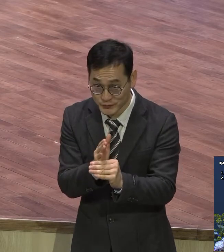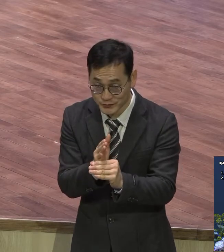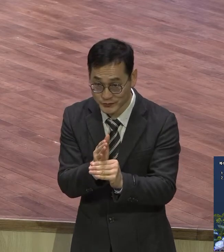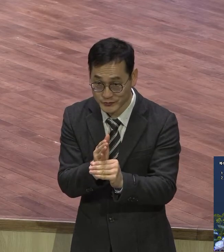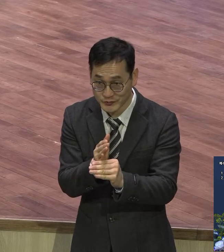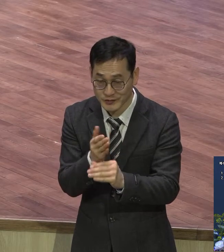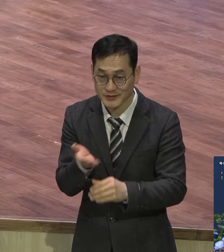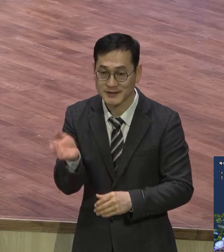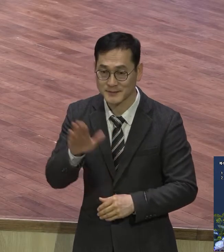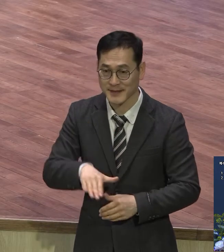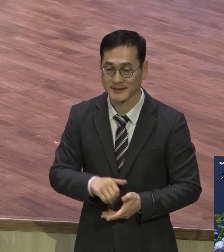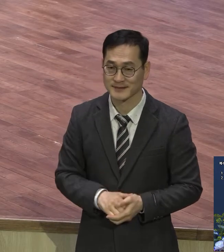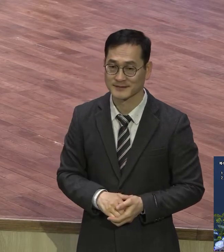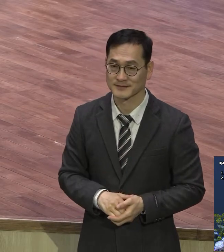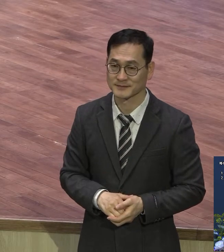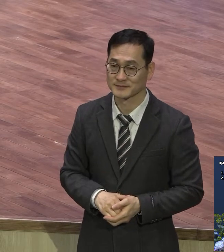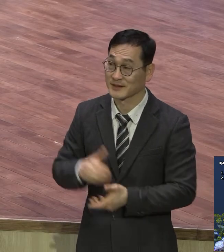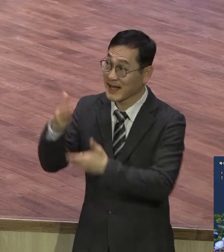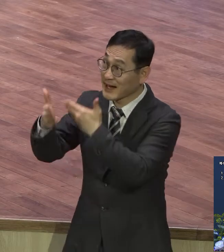하나님께서는 동일하게 성령으로